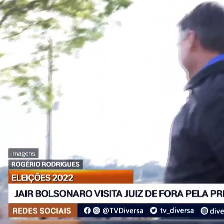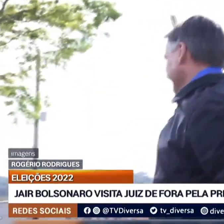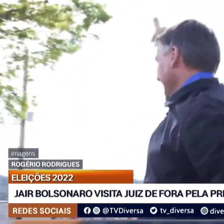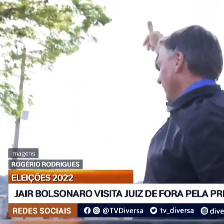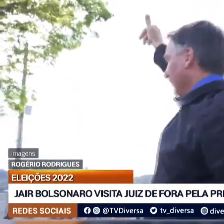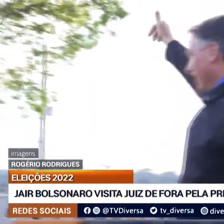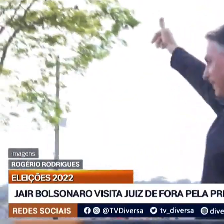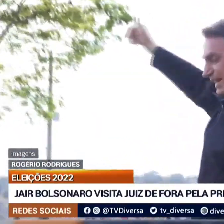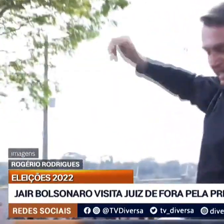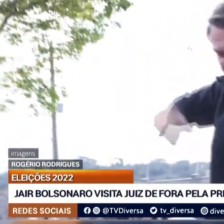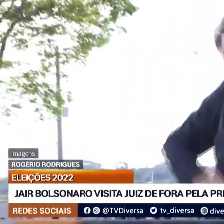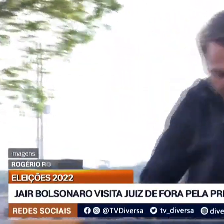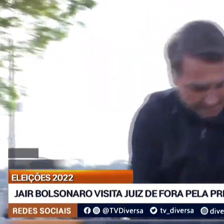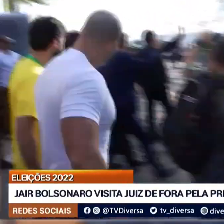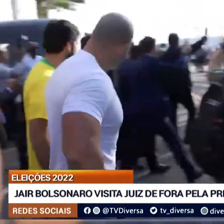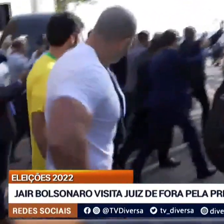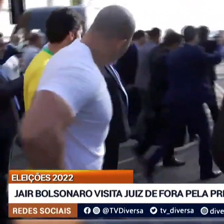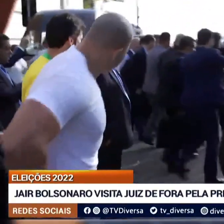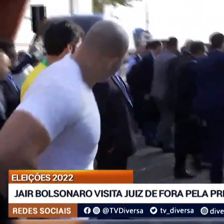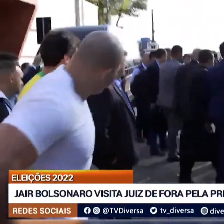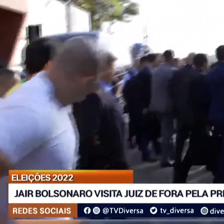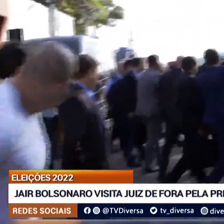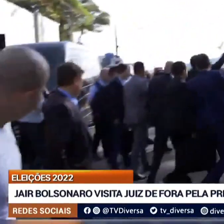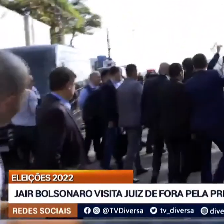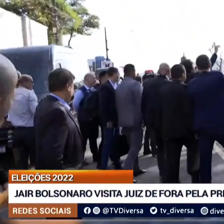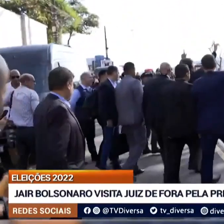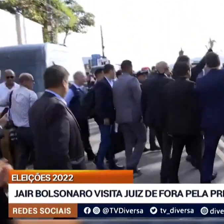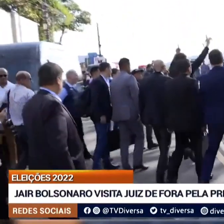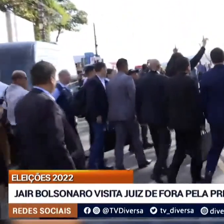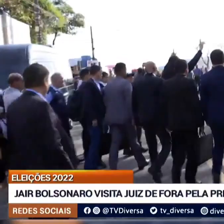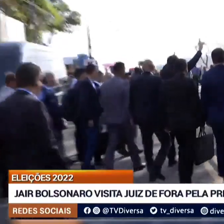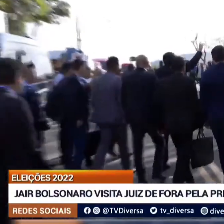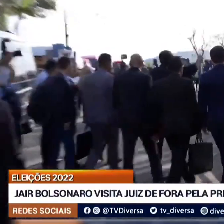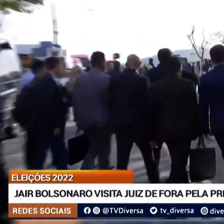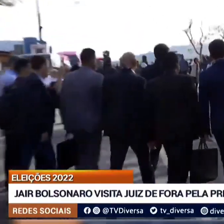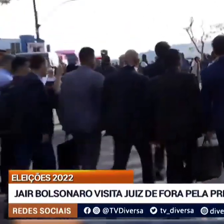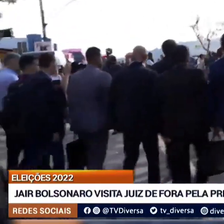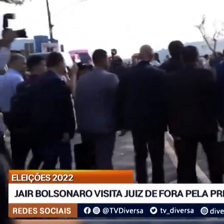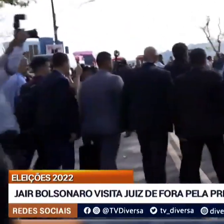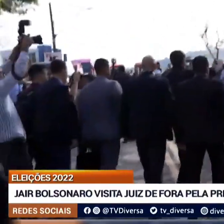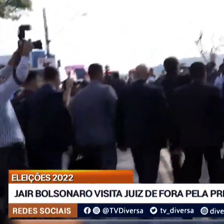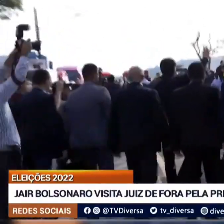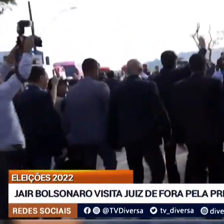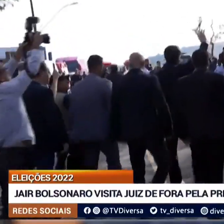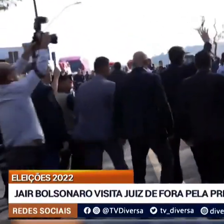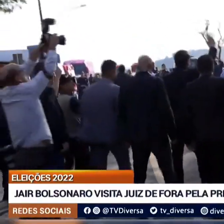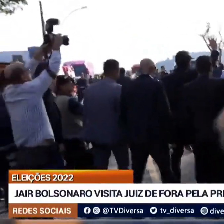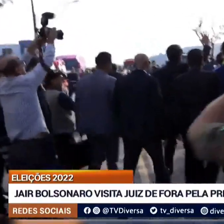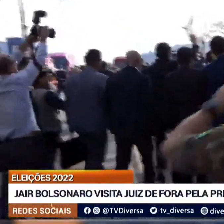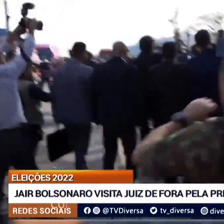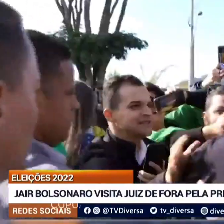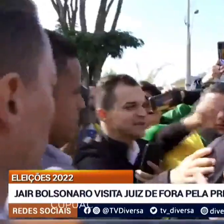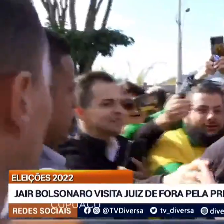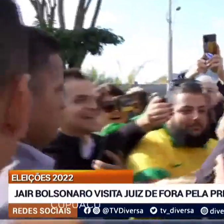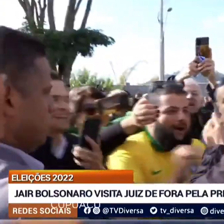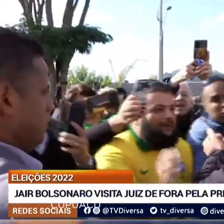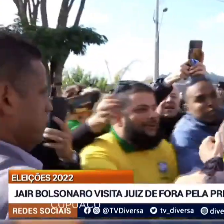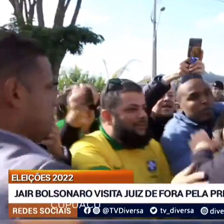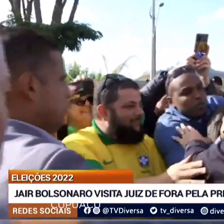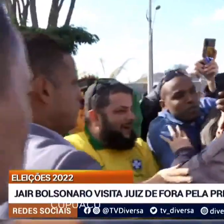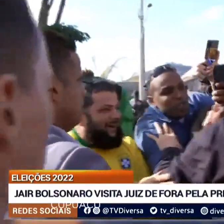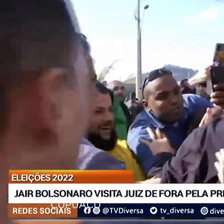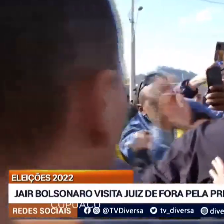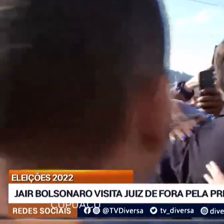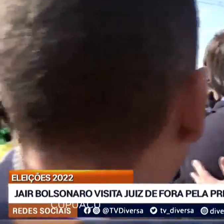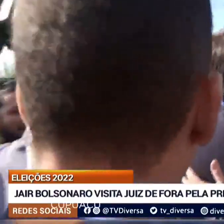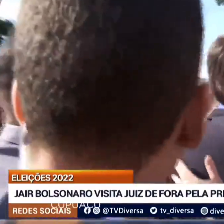montado para receber a população. Ele estava junto de uma comitiva, acompanhado pelo senador Carlos Viana, os